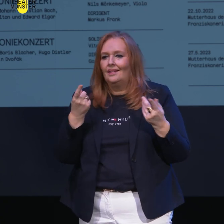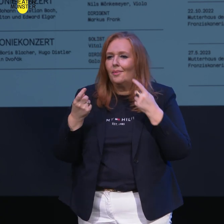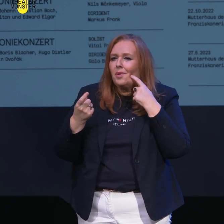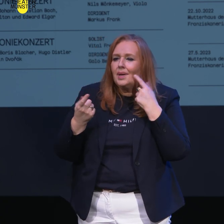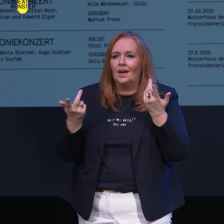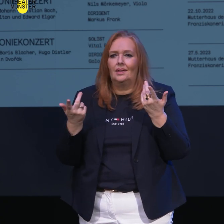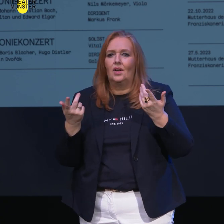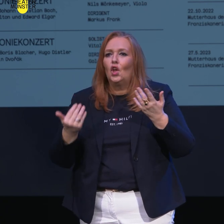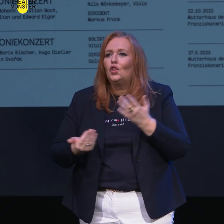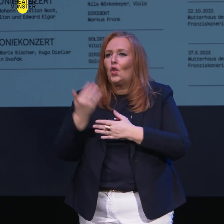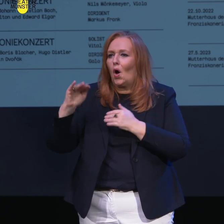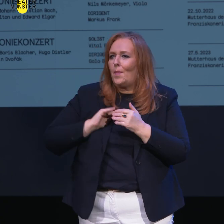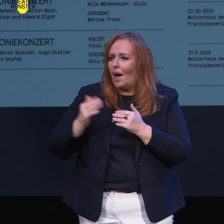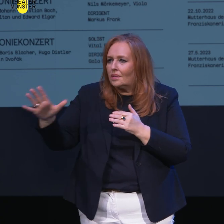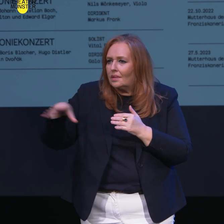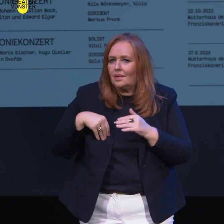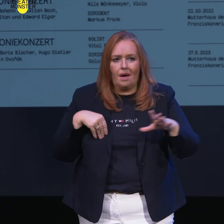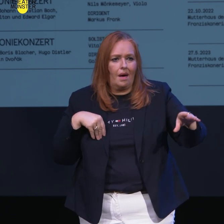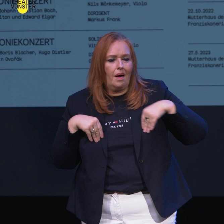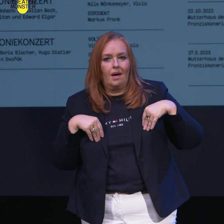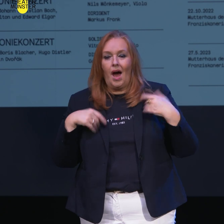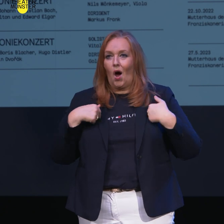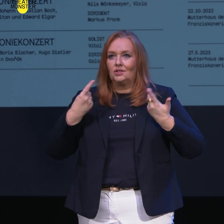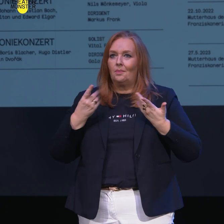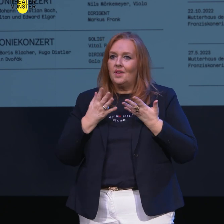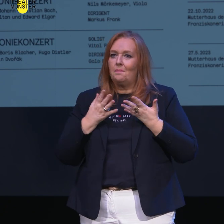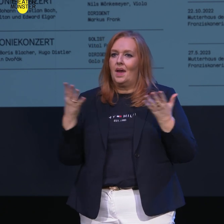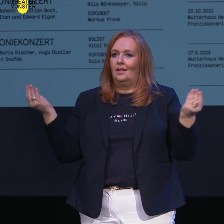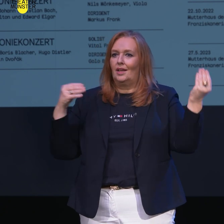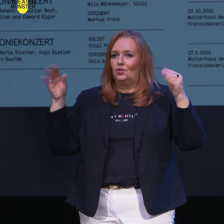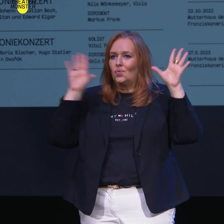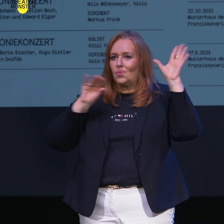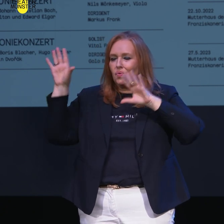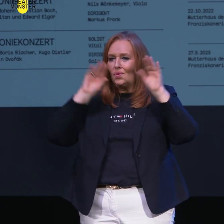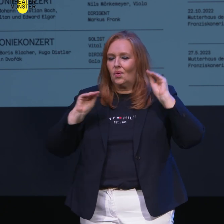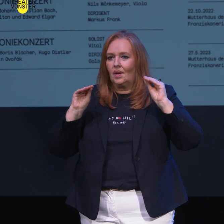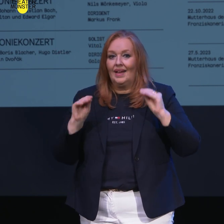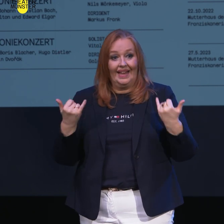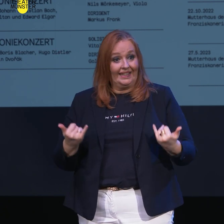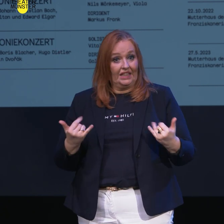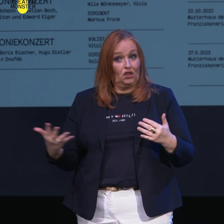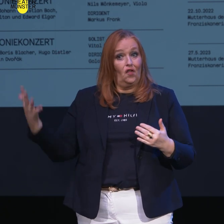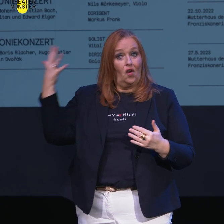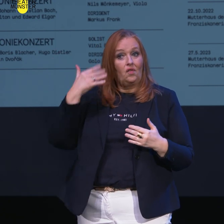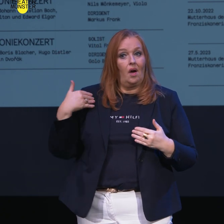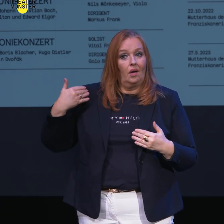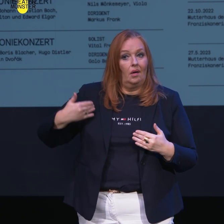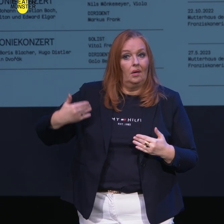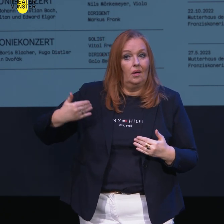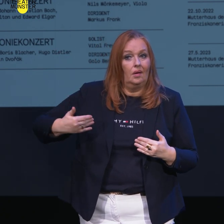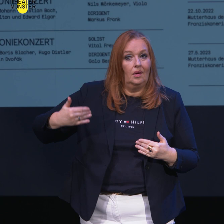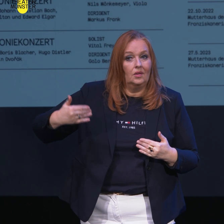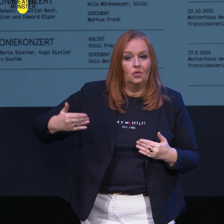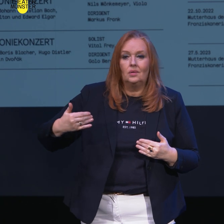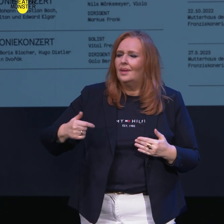versuchen, neue Partner zu finden, auch selber unseren Horizont zu erweitern. Und eins kann ich sagen, nachdem wir das jetzt fünf Jahre gemacht haben, jedes